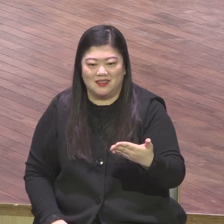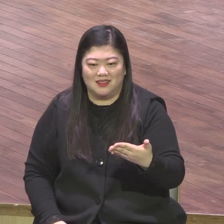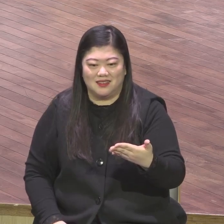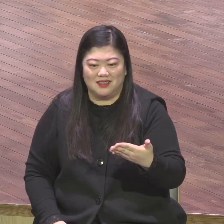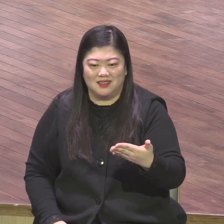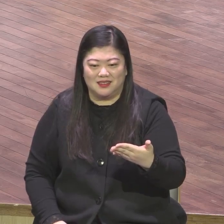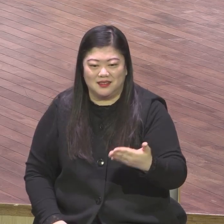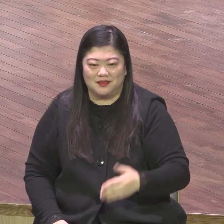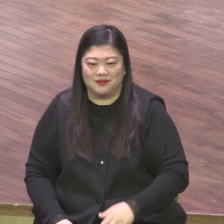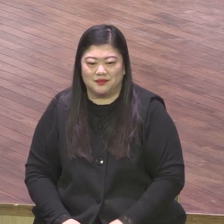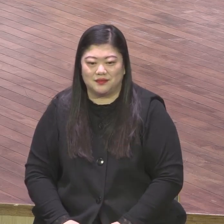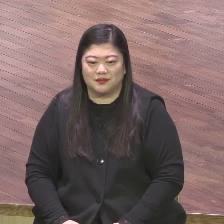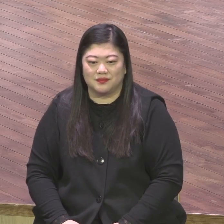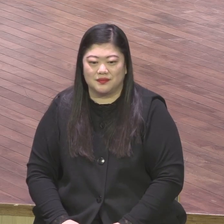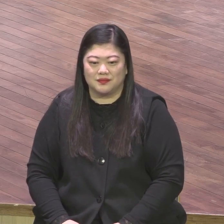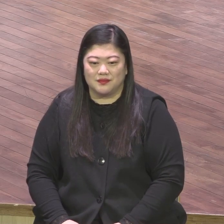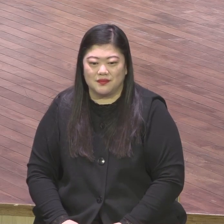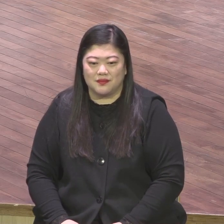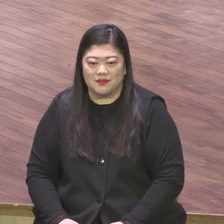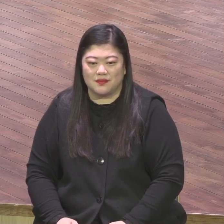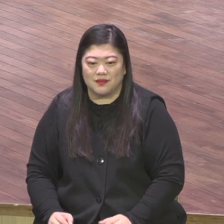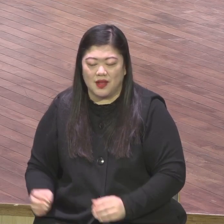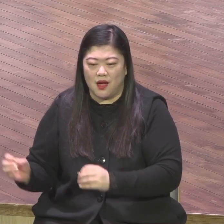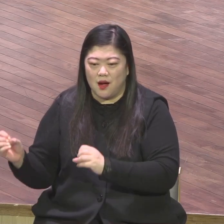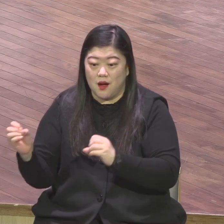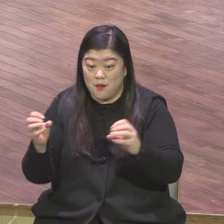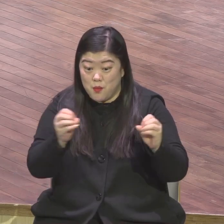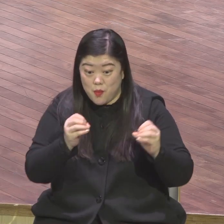포럼을 통해서 큰 내부터 취급하고 은혜 받고 힘 없고